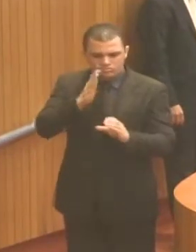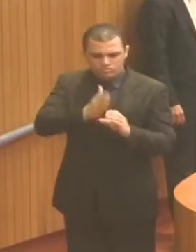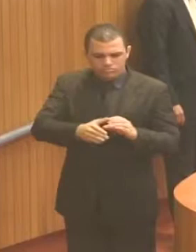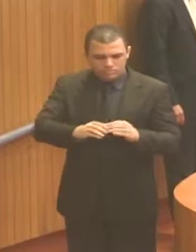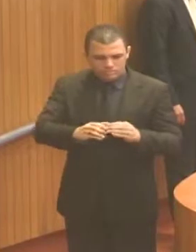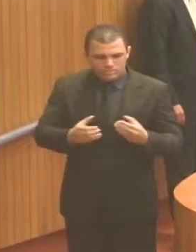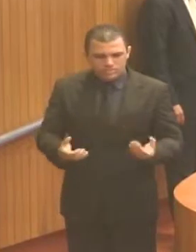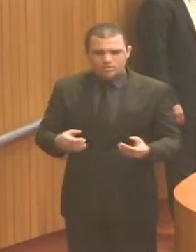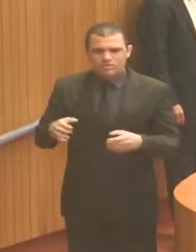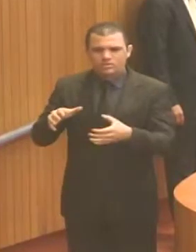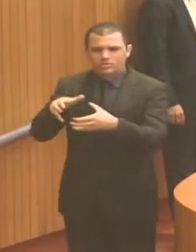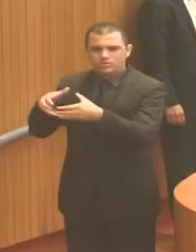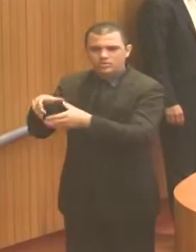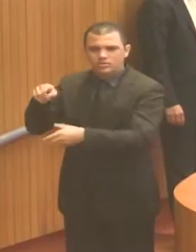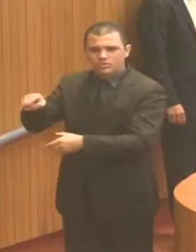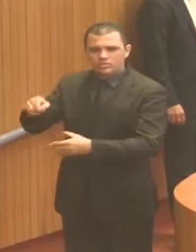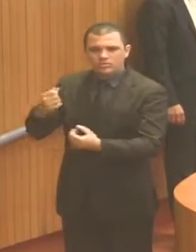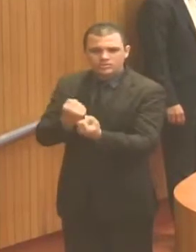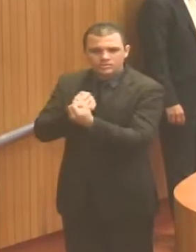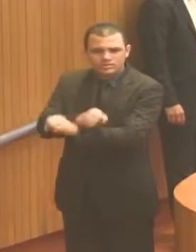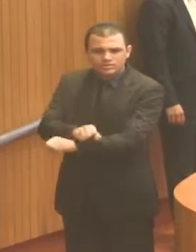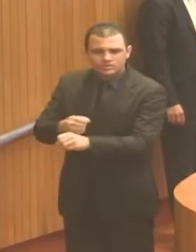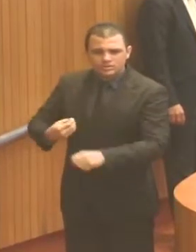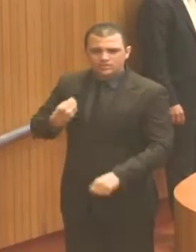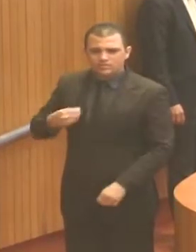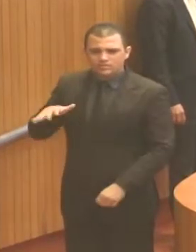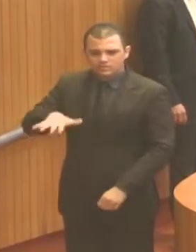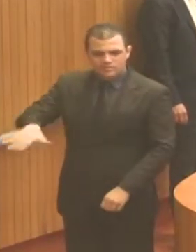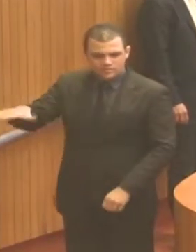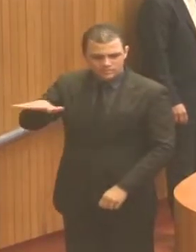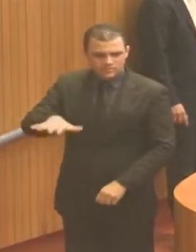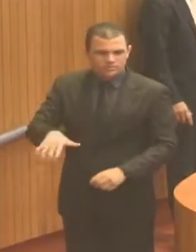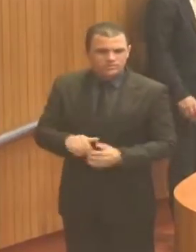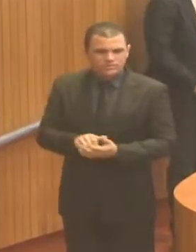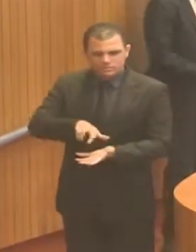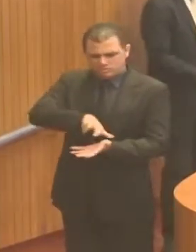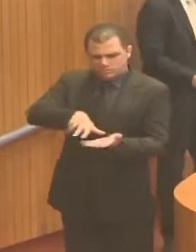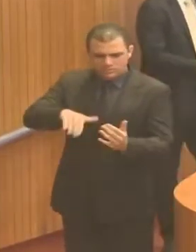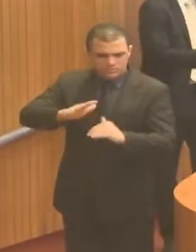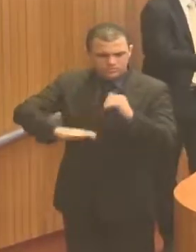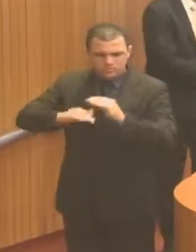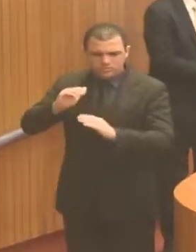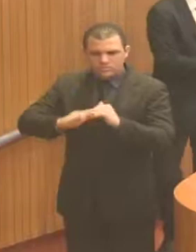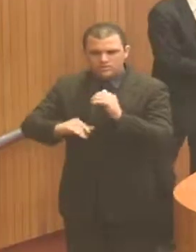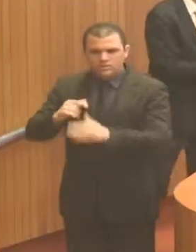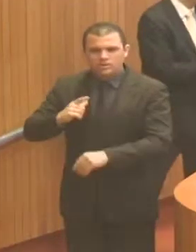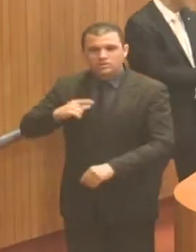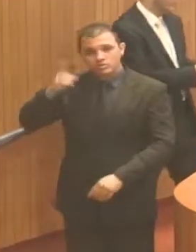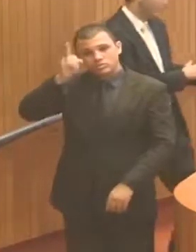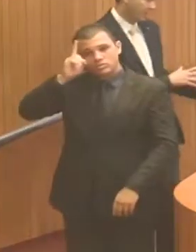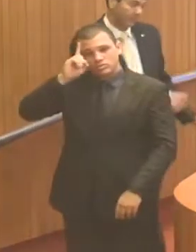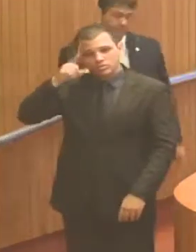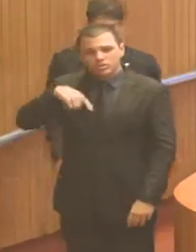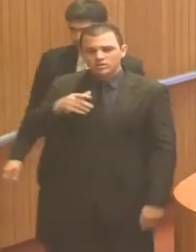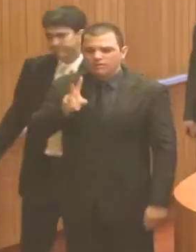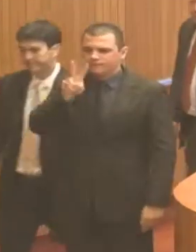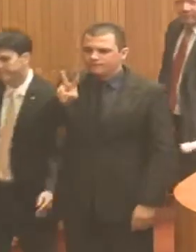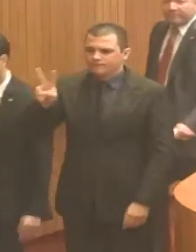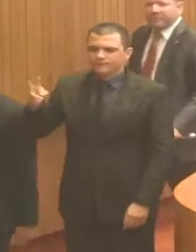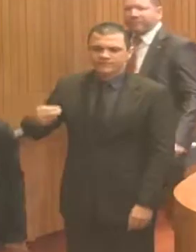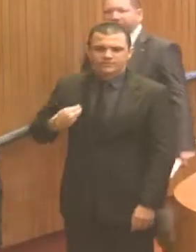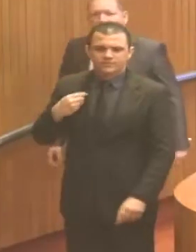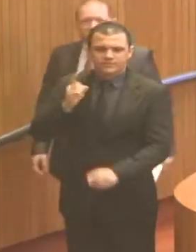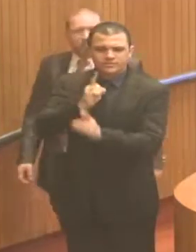de inúmeras categorias profissionais que, no dia a dia, estão presentes nas nossas vidas,